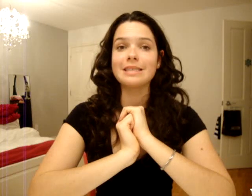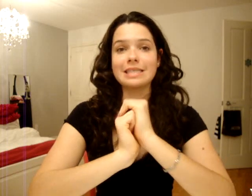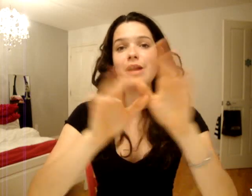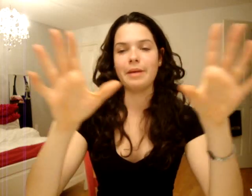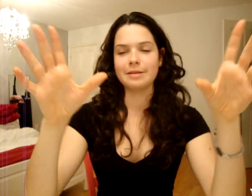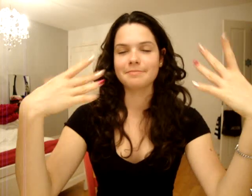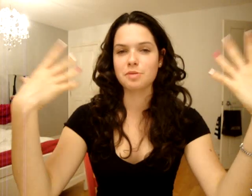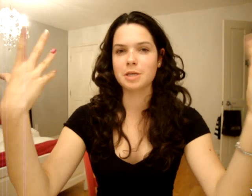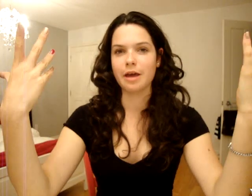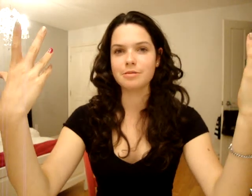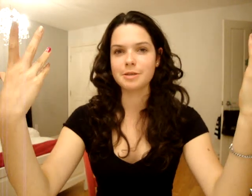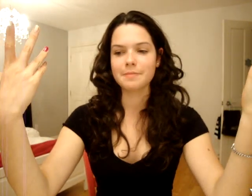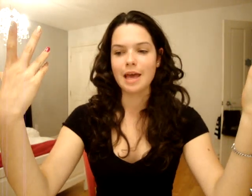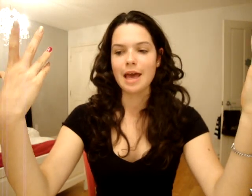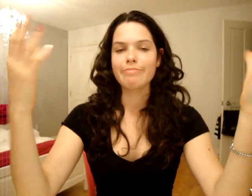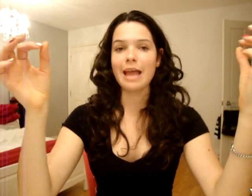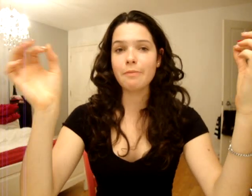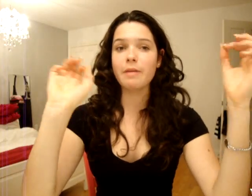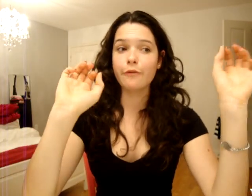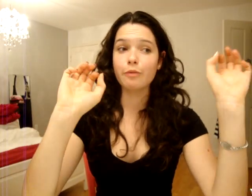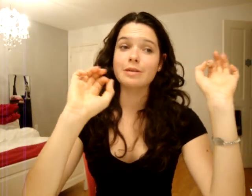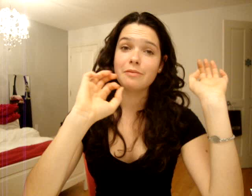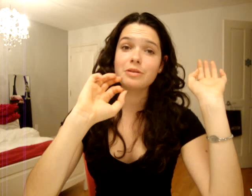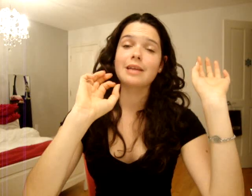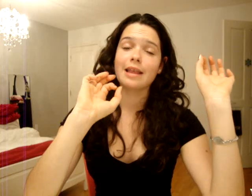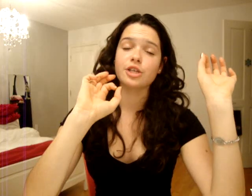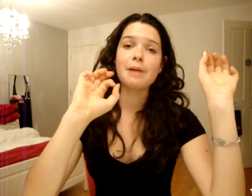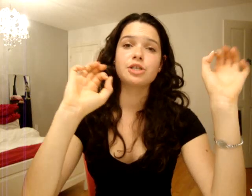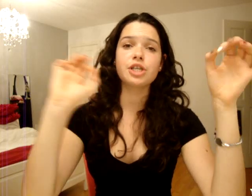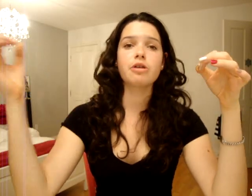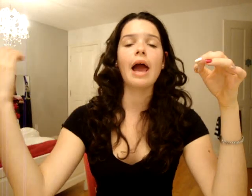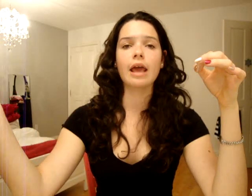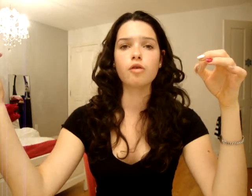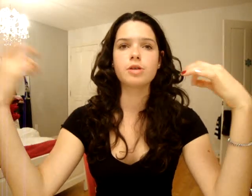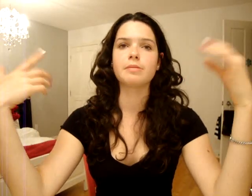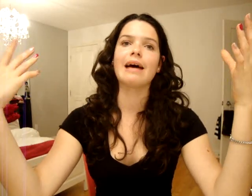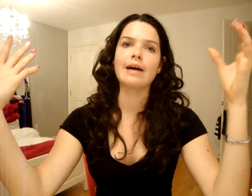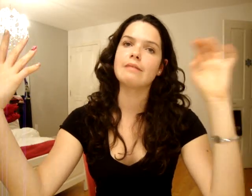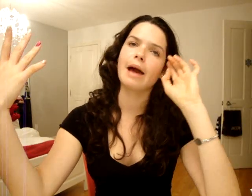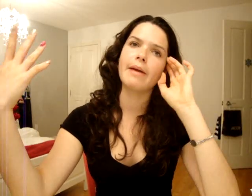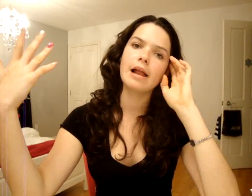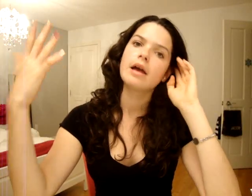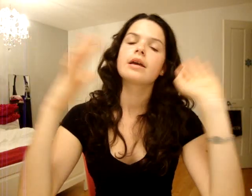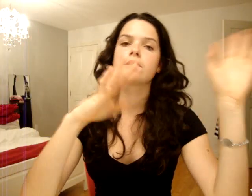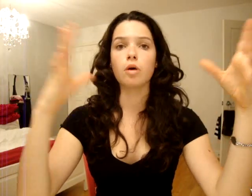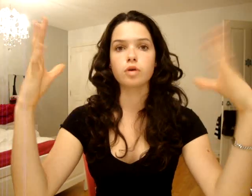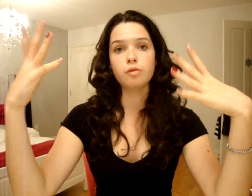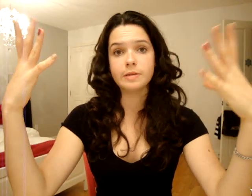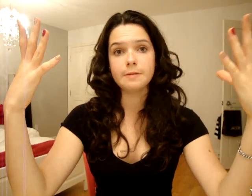Ça vaut la peine, comme expérience. Peut-être pas Bigfoot, parce que Bigfoot, c'est très, très cher. Mais je sais qu'il en a un à Rigo, genre Laval, Mirabelle, qui sont plus petits.